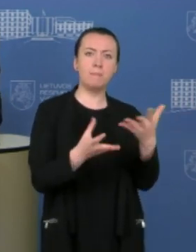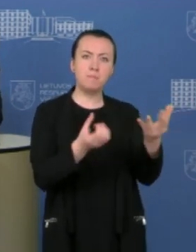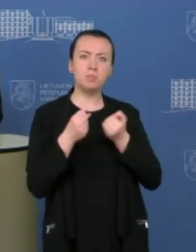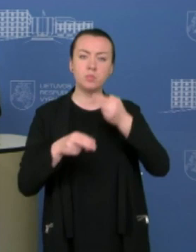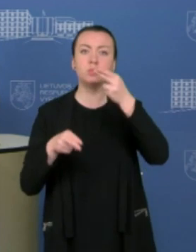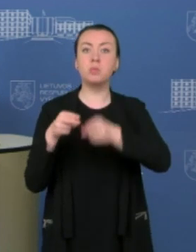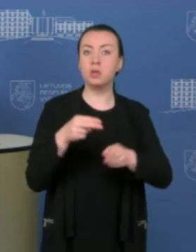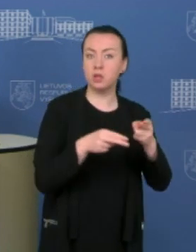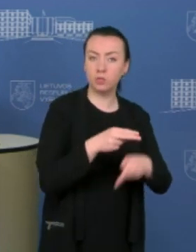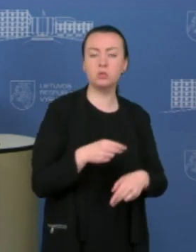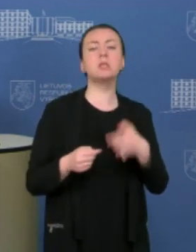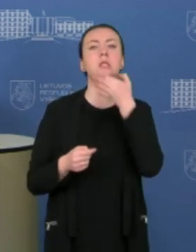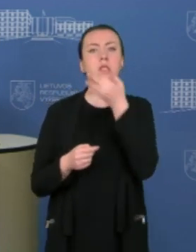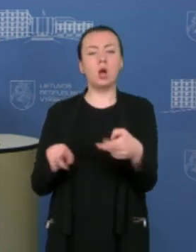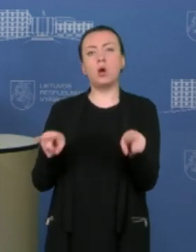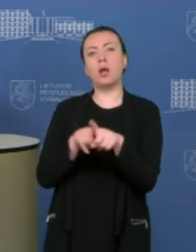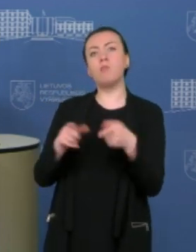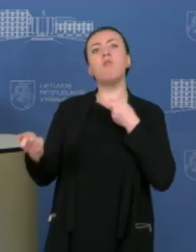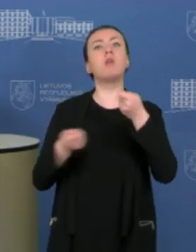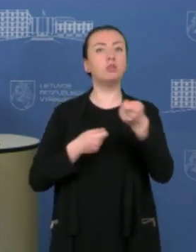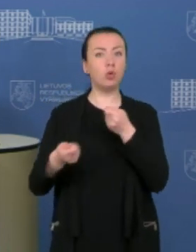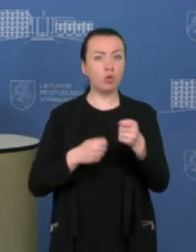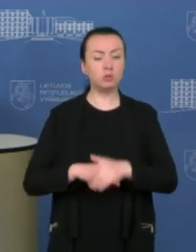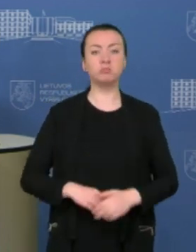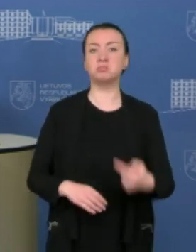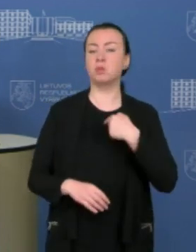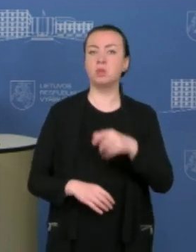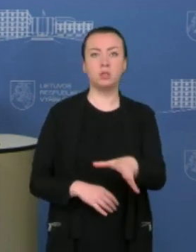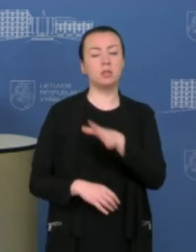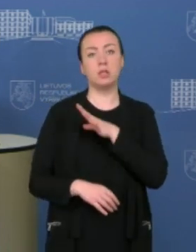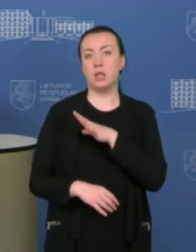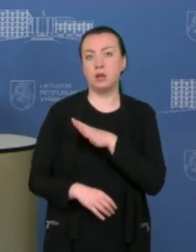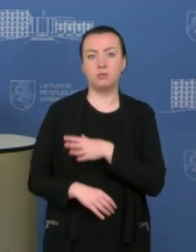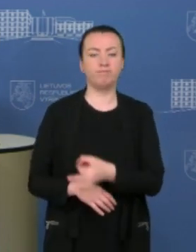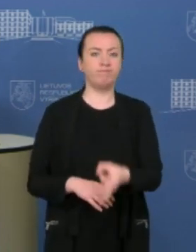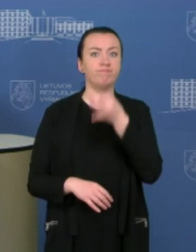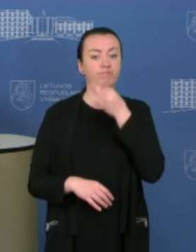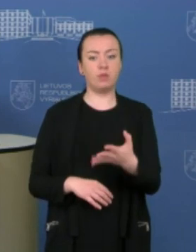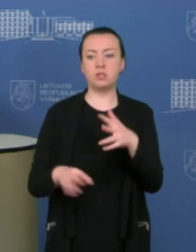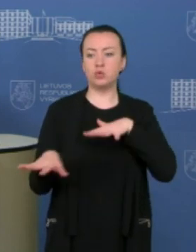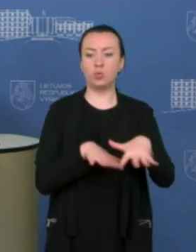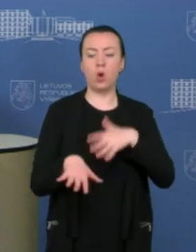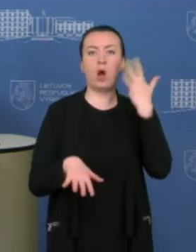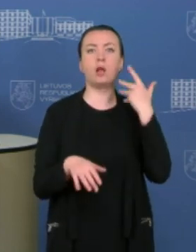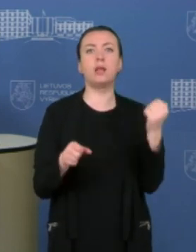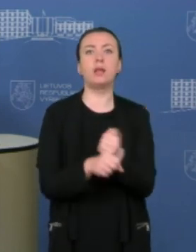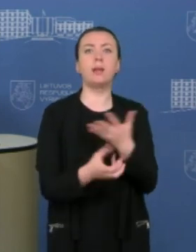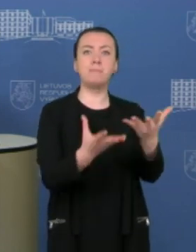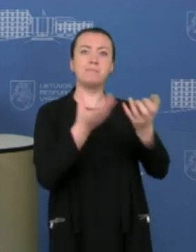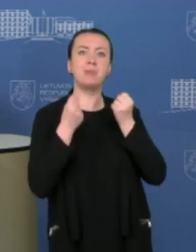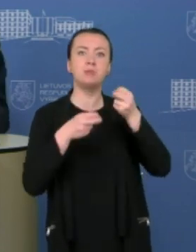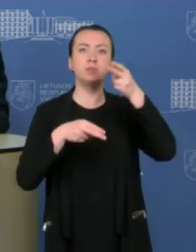Ir jau pasakysiu, kaip vadovas, tikrai negaliu pakesti tokios situacijos, kai reikia priiminėti sprendimus